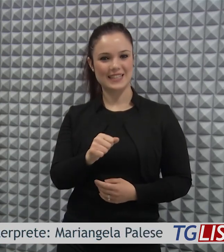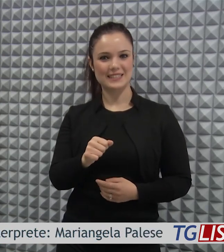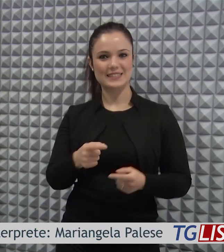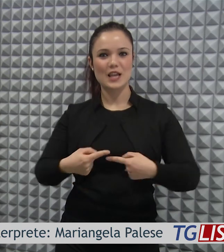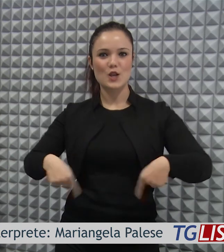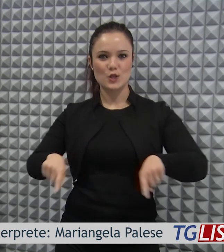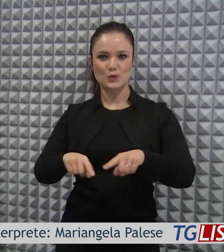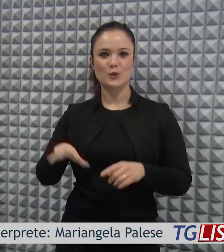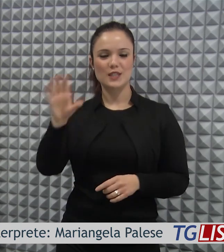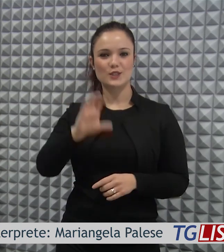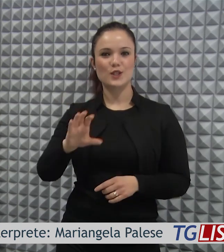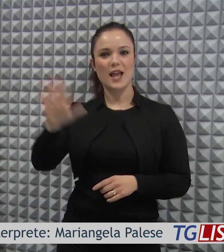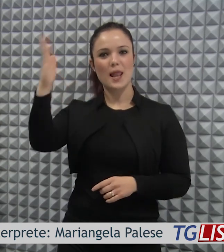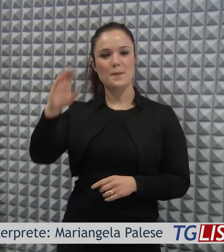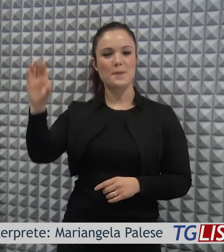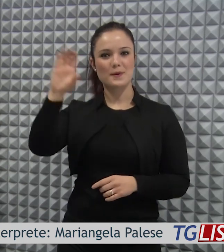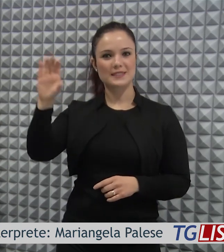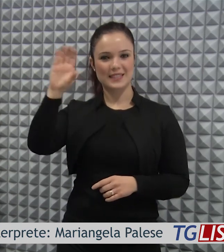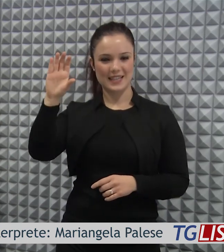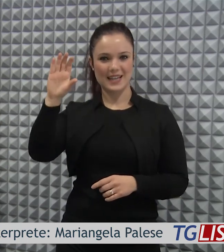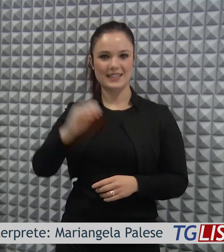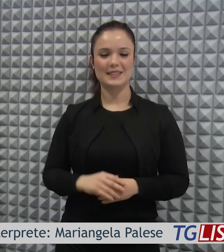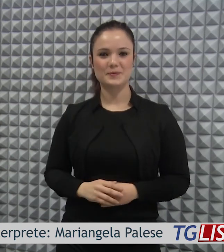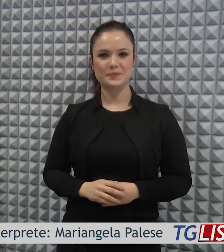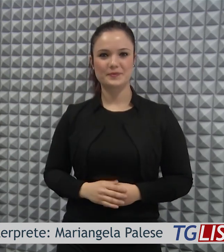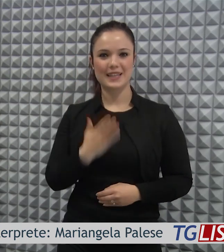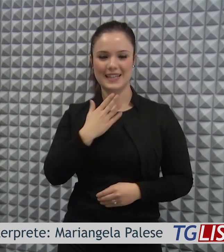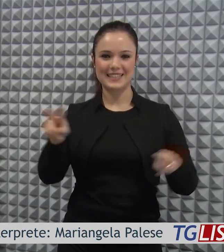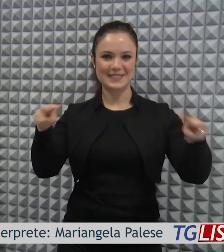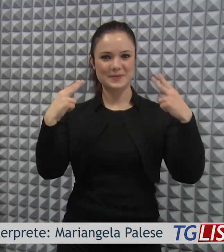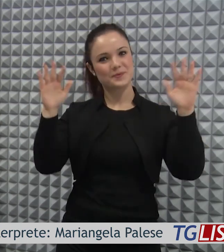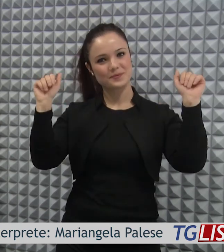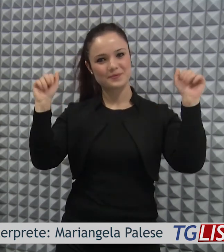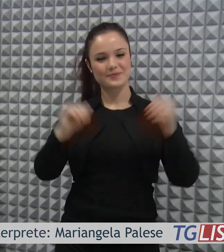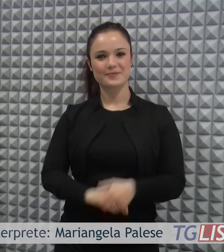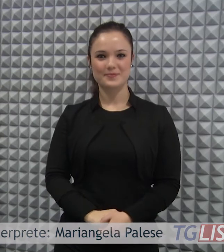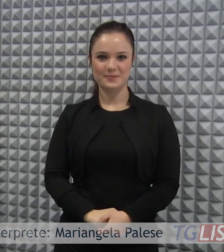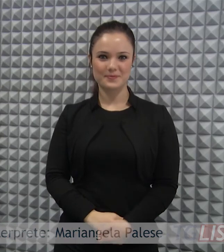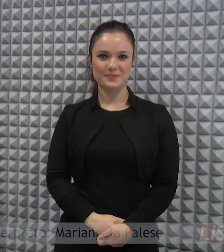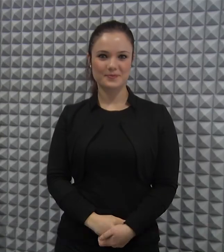TIGILIS della Giunta Regionale di Basilicata. Grazie per averci seguito.